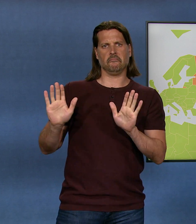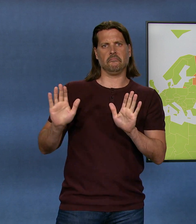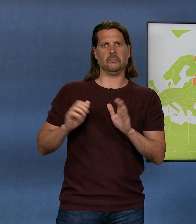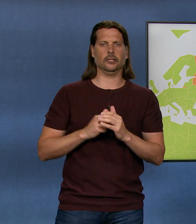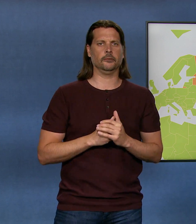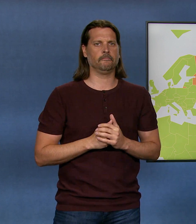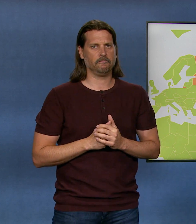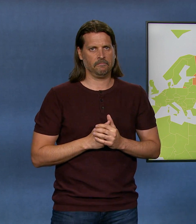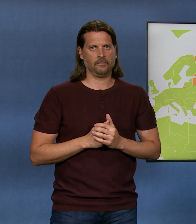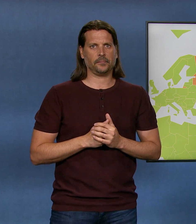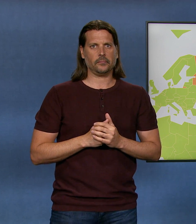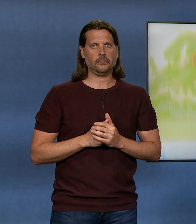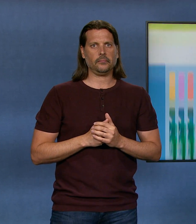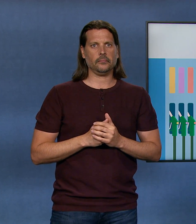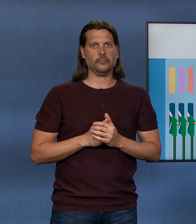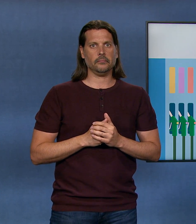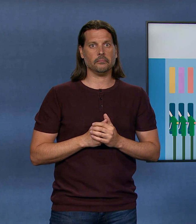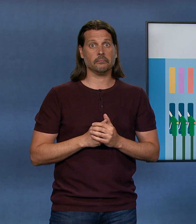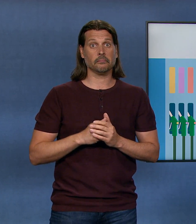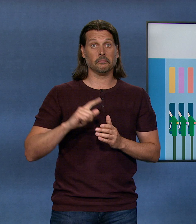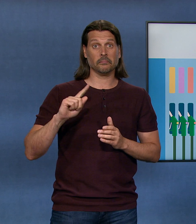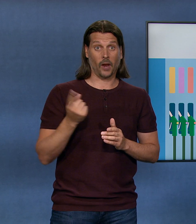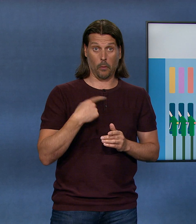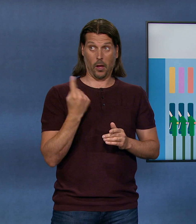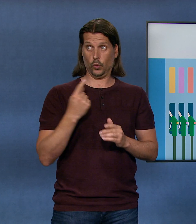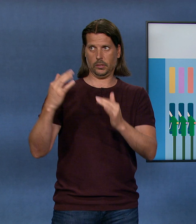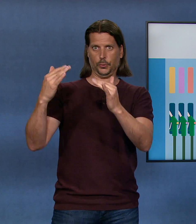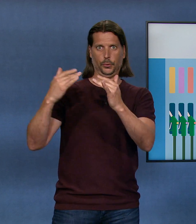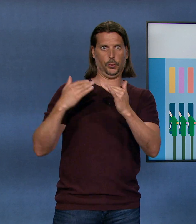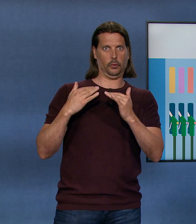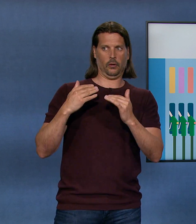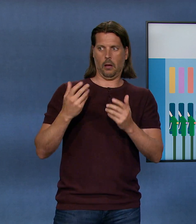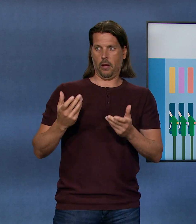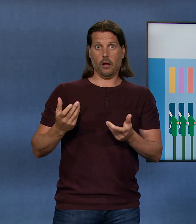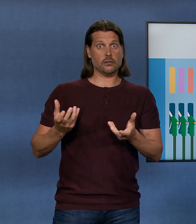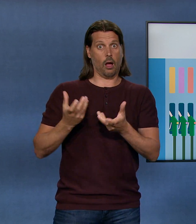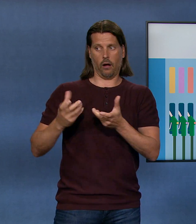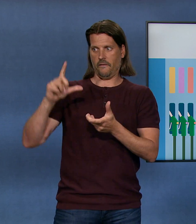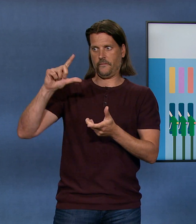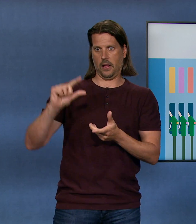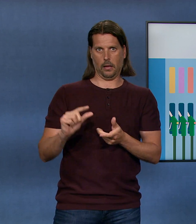Rohstoffe aus Russland. Auch hier gibt es deshalb weniger davon und die Preise steigen.